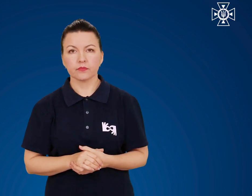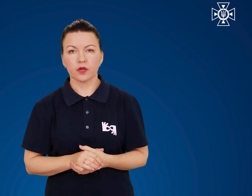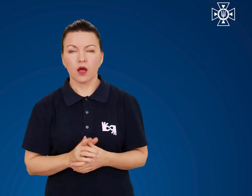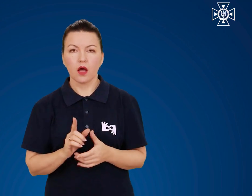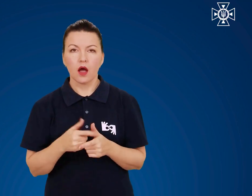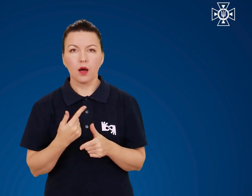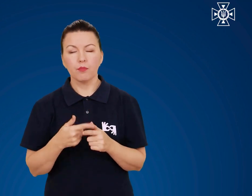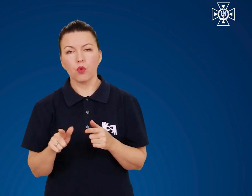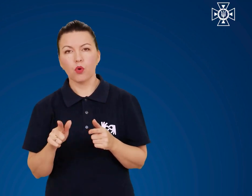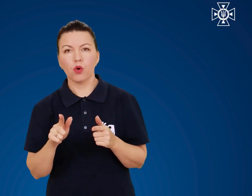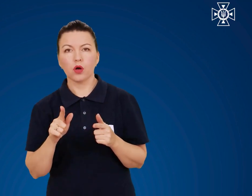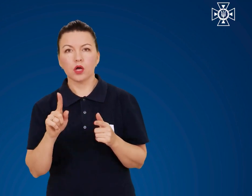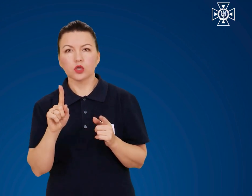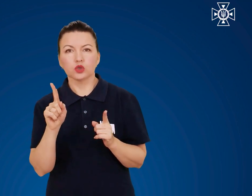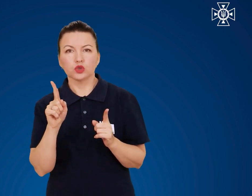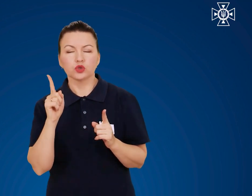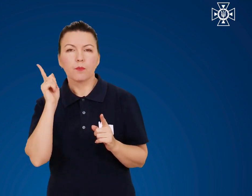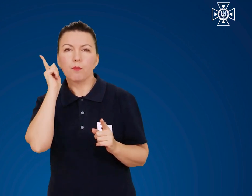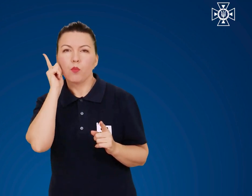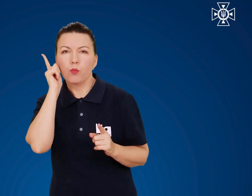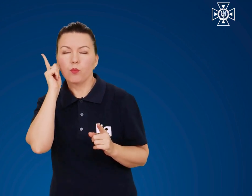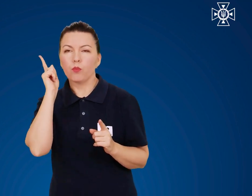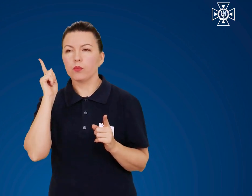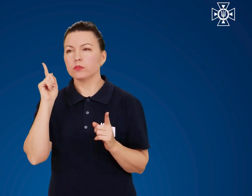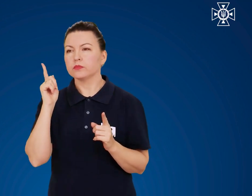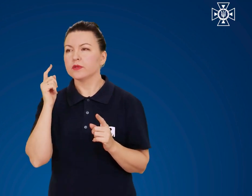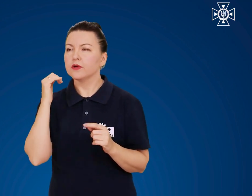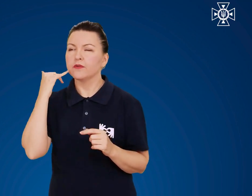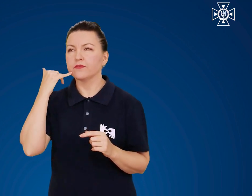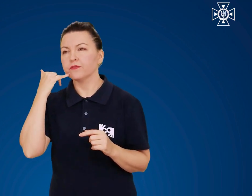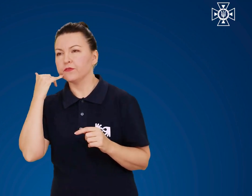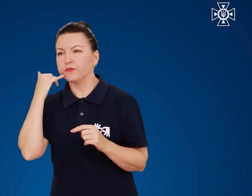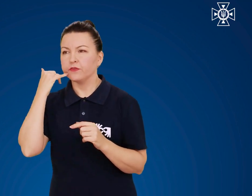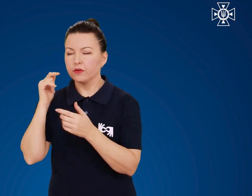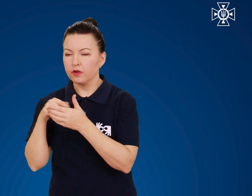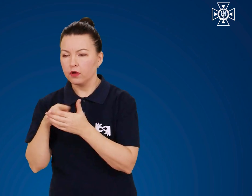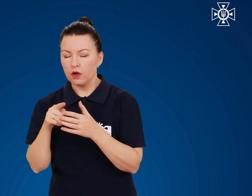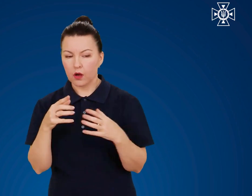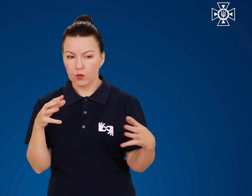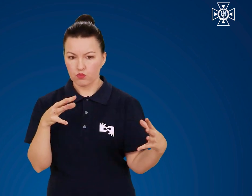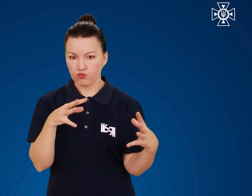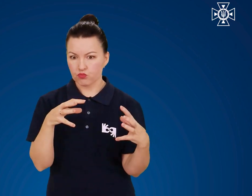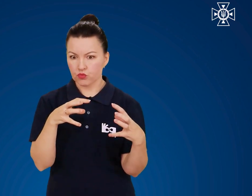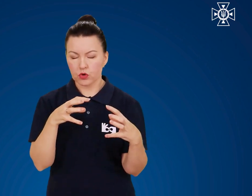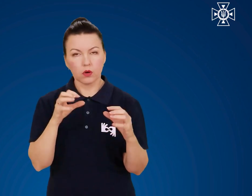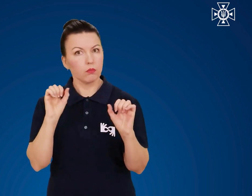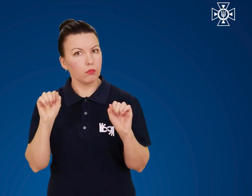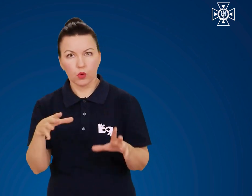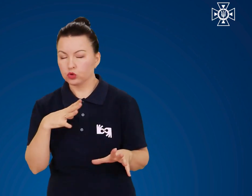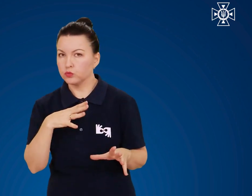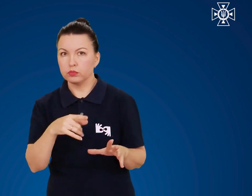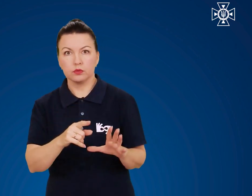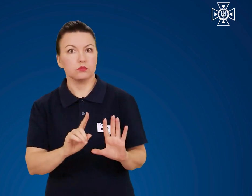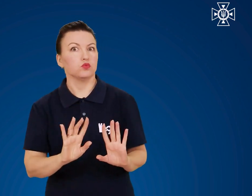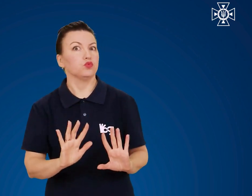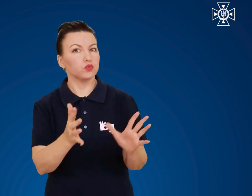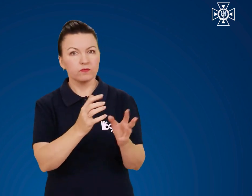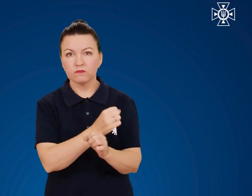Користуватися засобами радіозв'язку, мобільними телефонами. Вони можуть провокувати